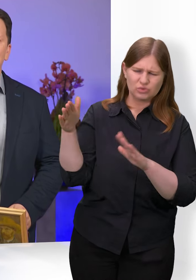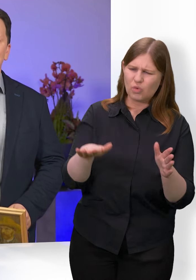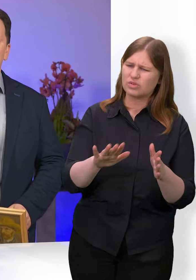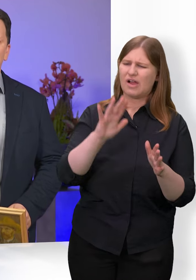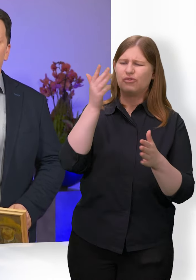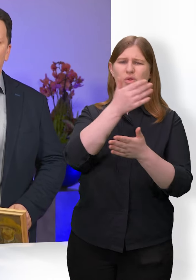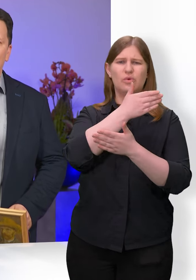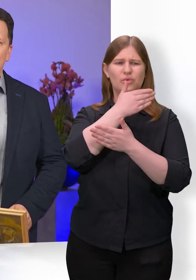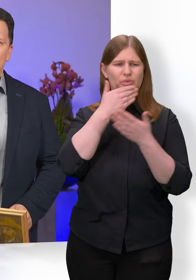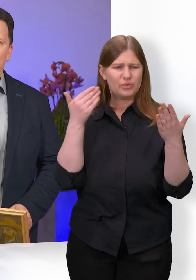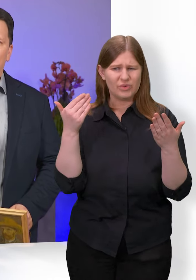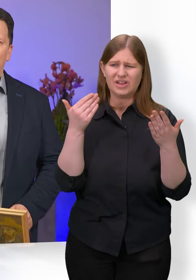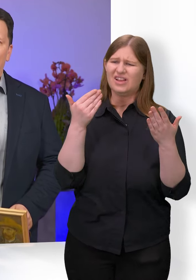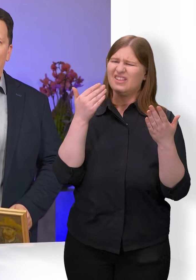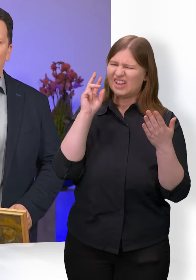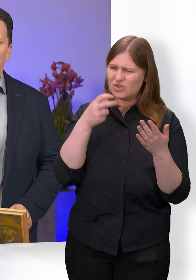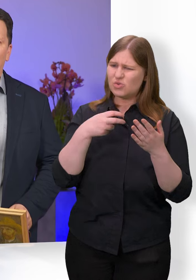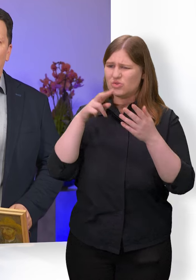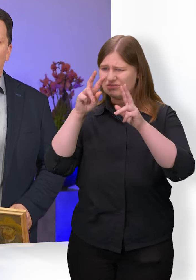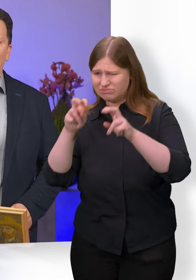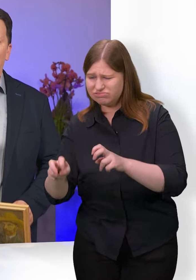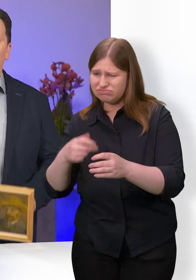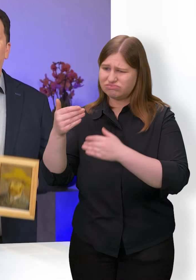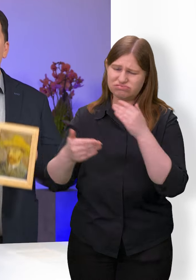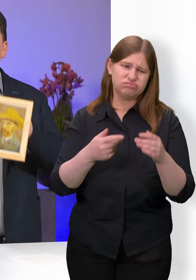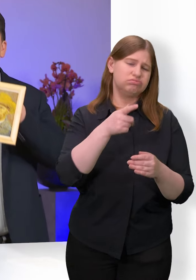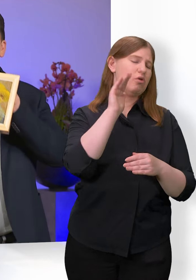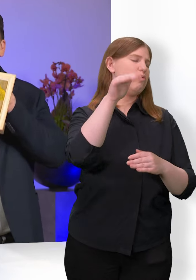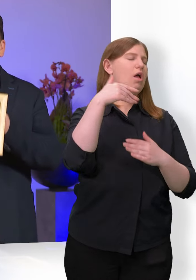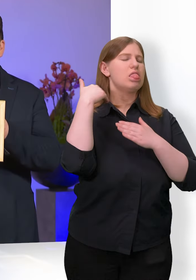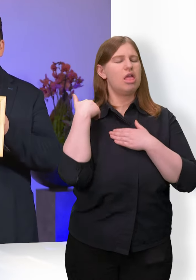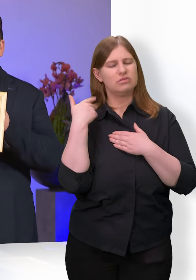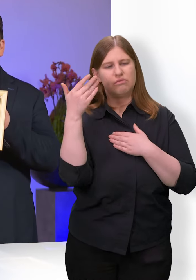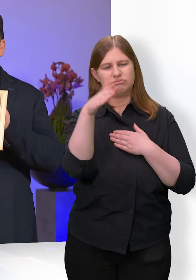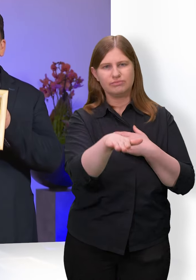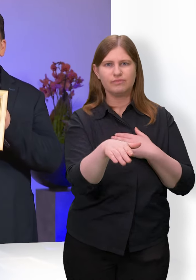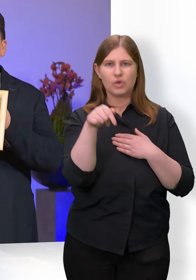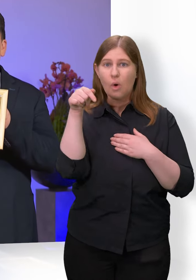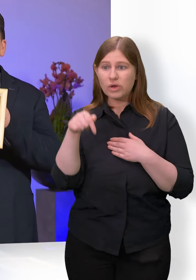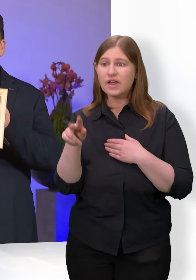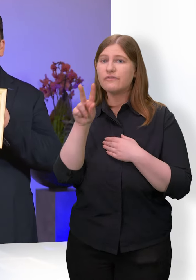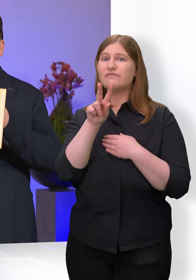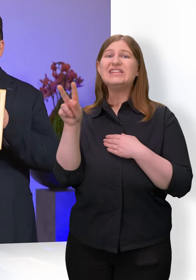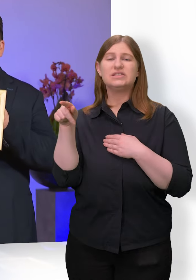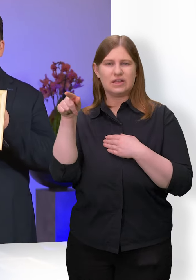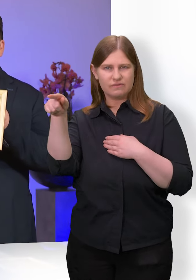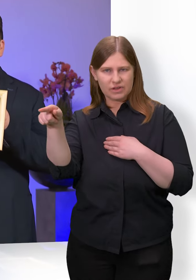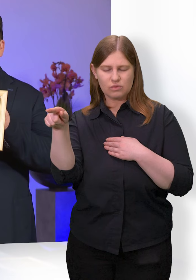Vincent überarbeitet. Heute gilt Vincent van Gogh als Begründer der modernen